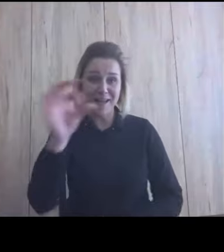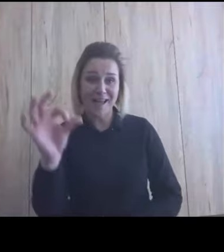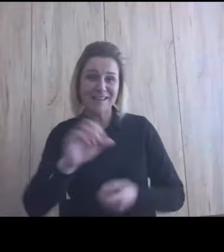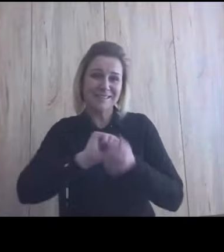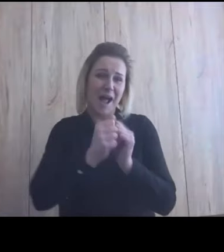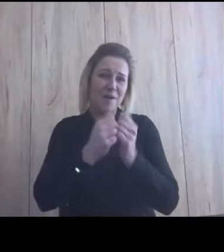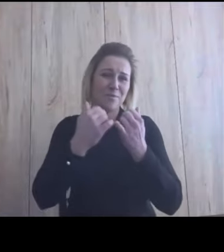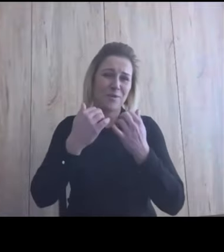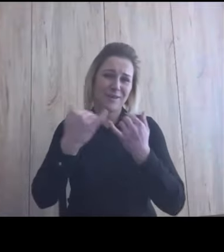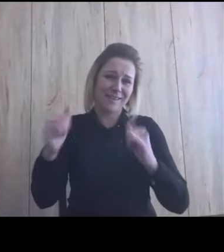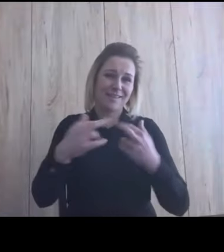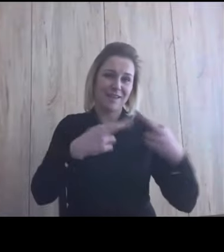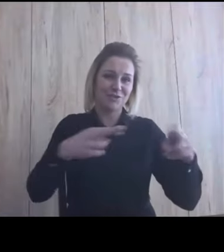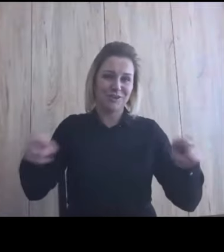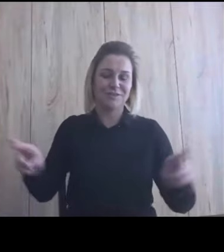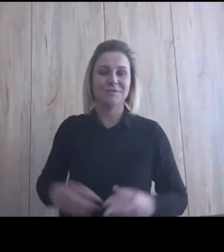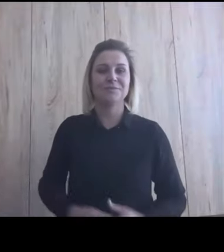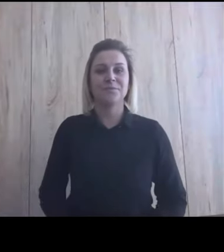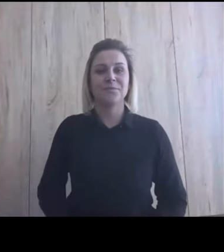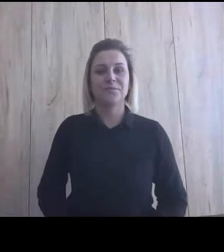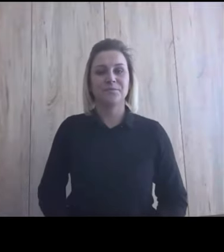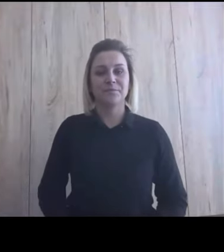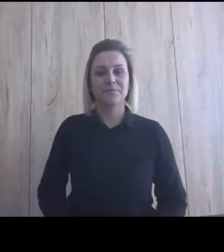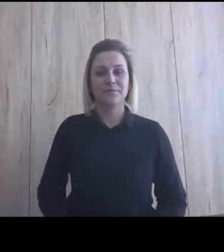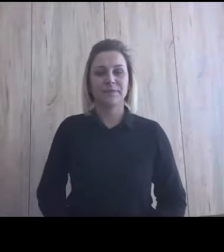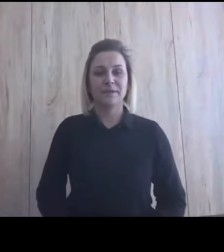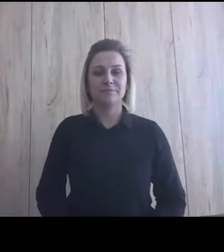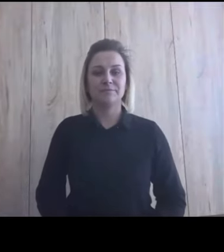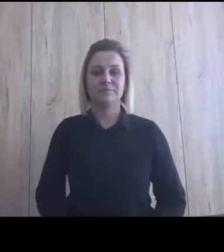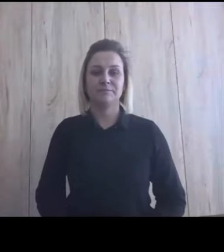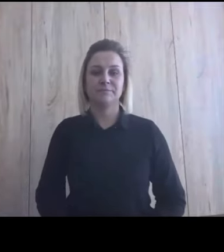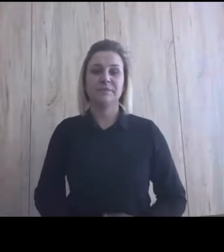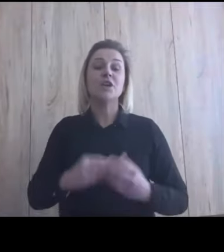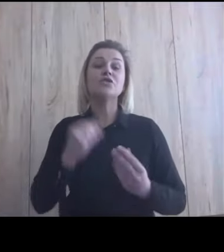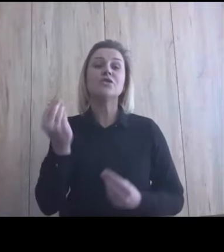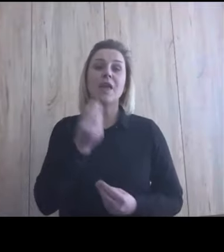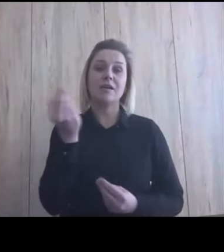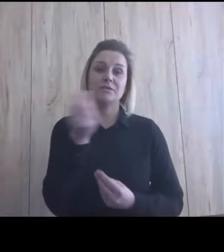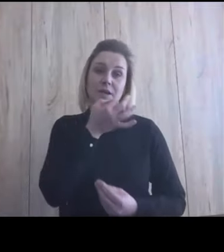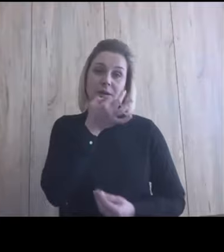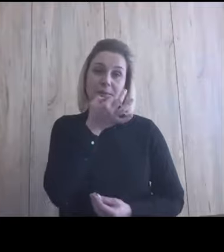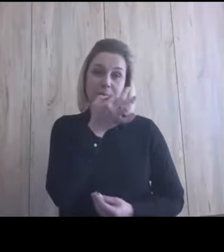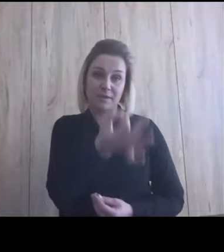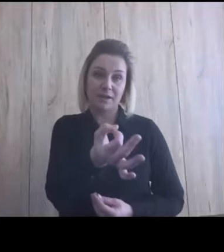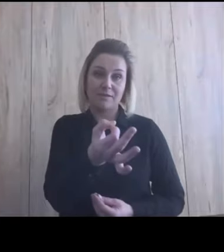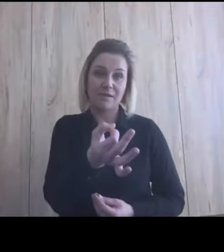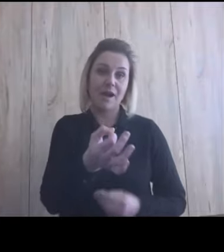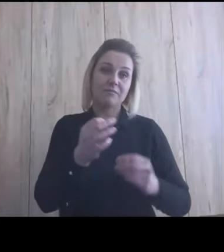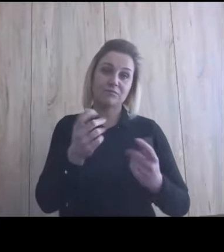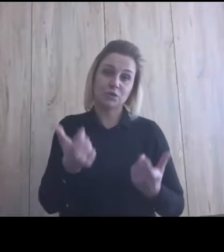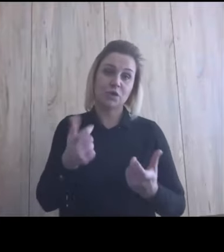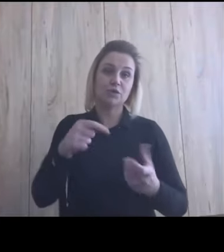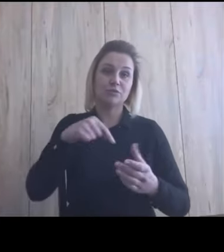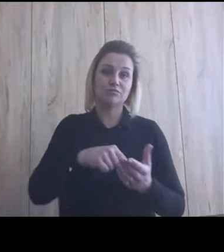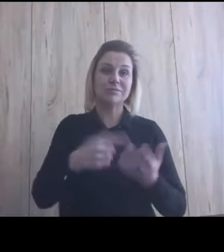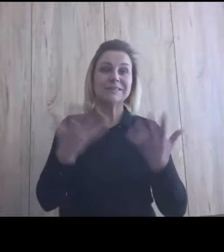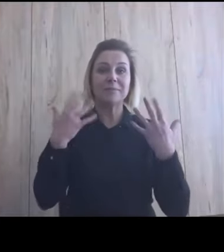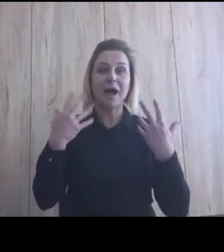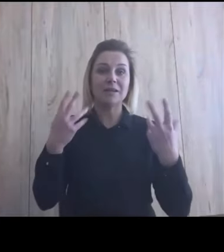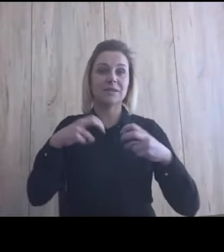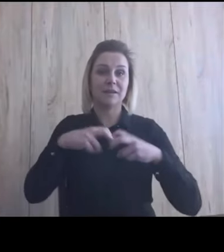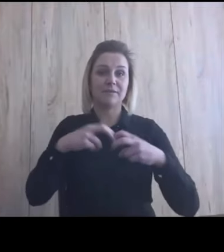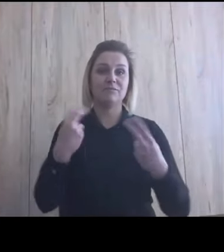polecamy, polecamy. Tak, to słuchajcie, to czy są jakieś pytania o samorozwiązanie? Zobaczyliśmy. W okrecie jest siedem